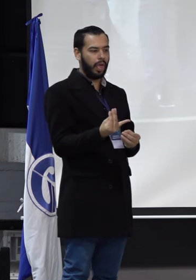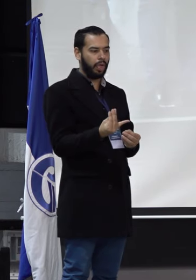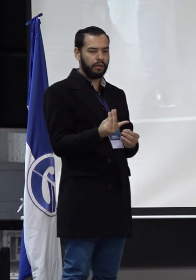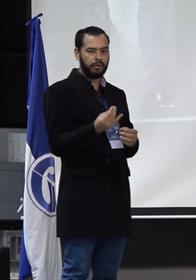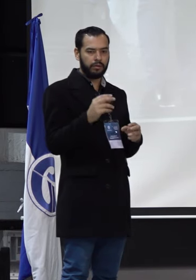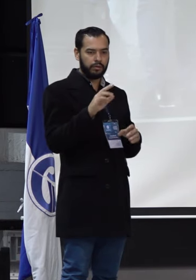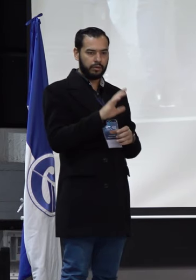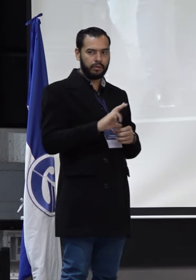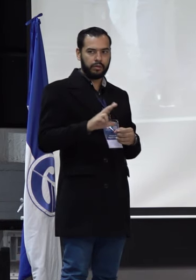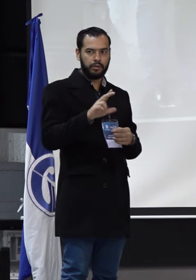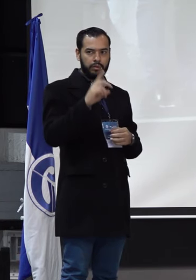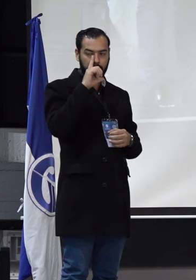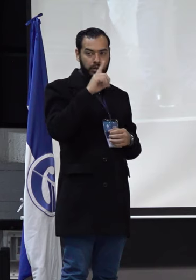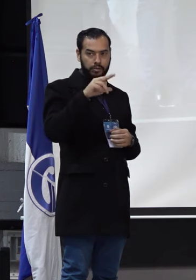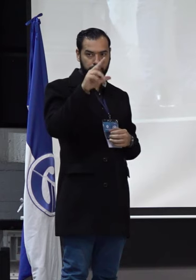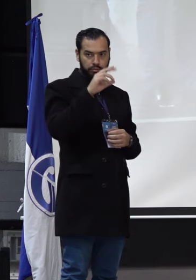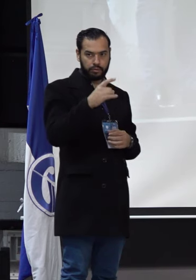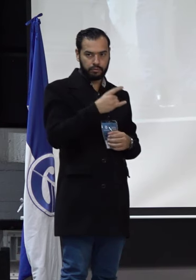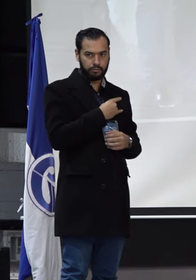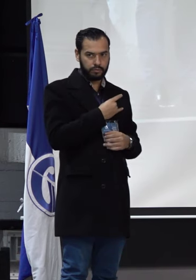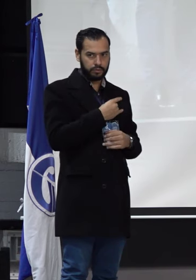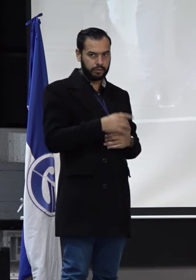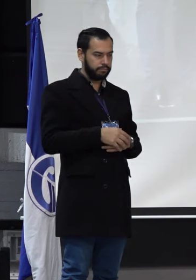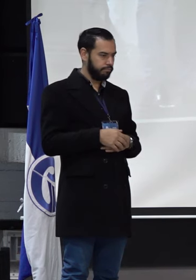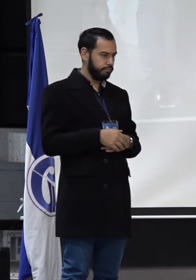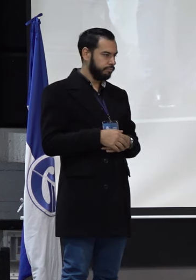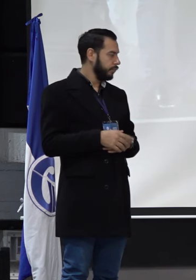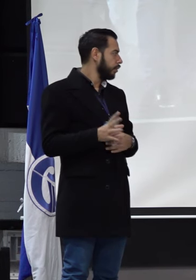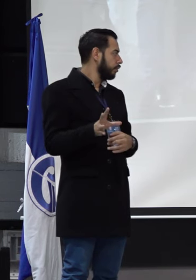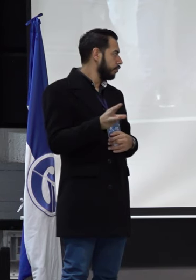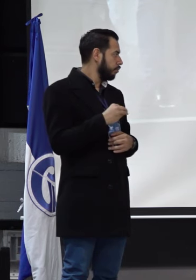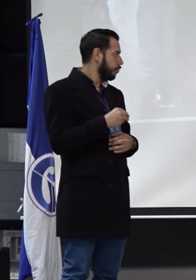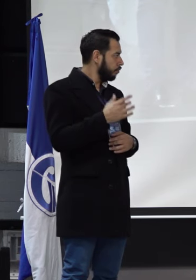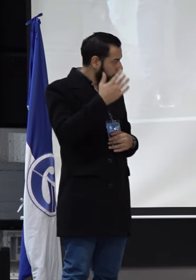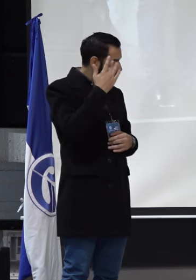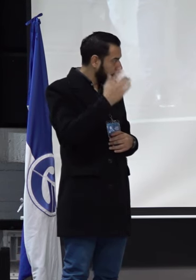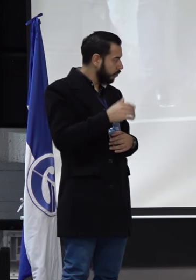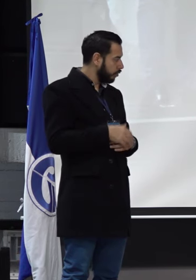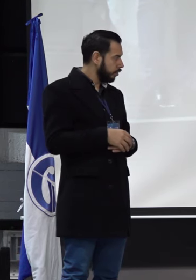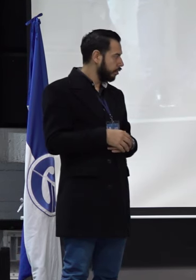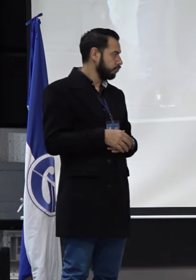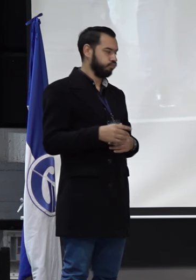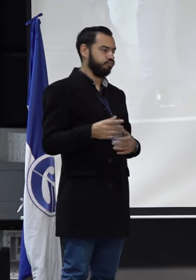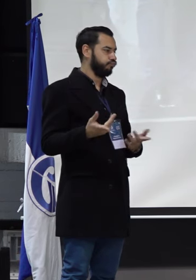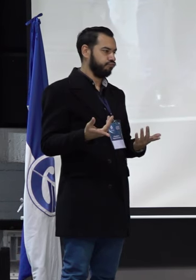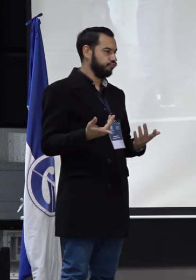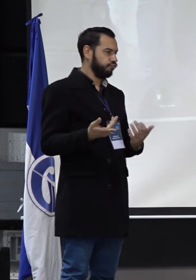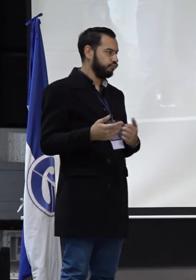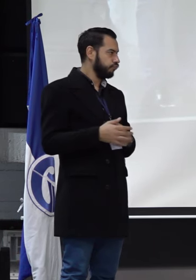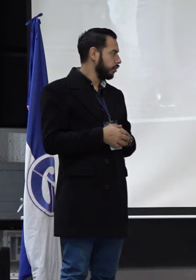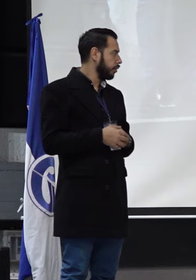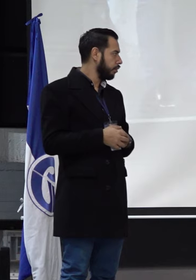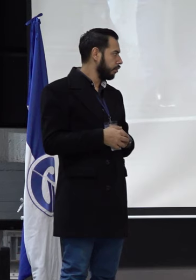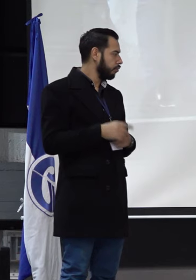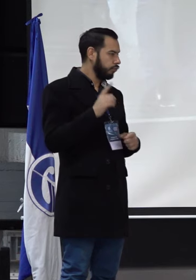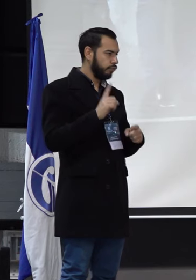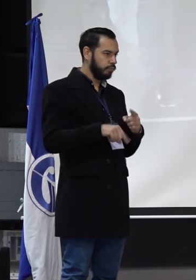nacional que tiene la universidad. Y todo porque no fuimos capaces de